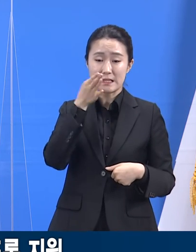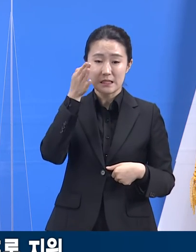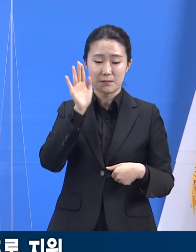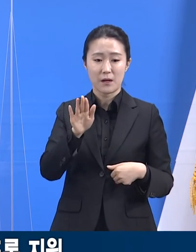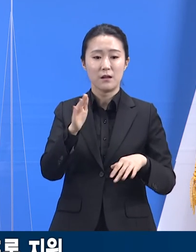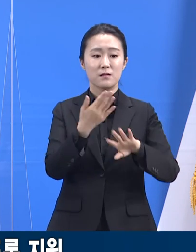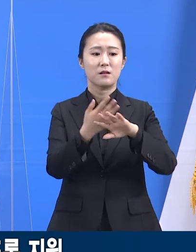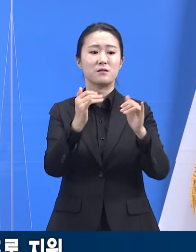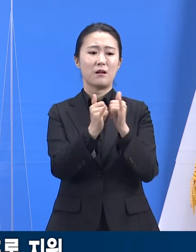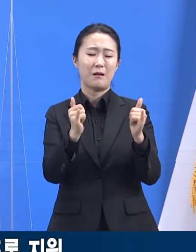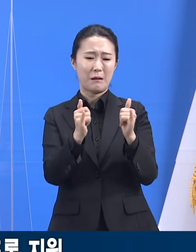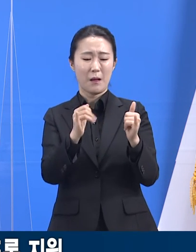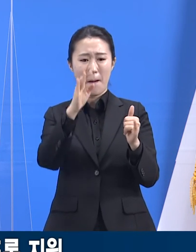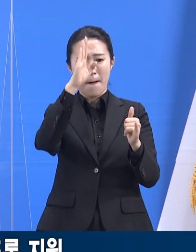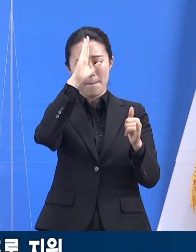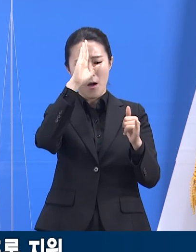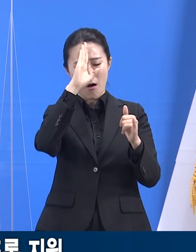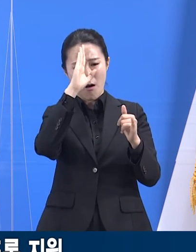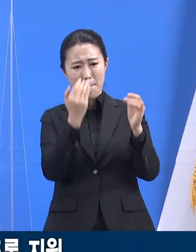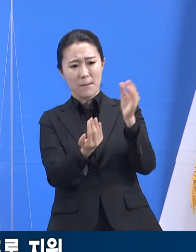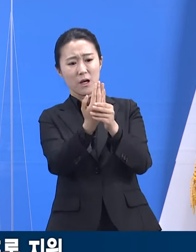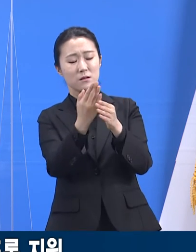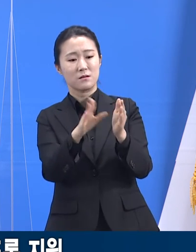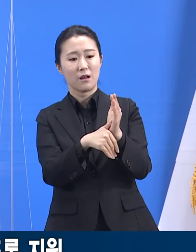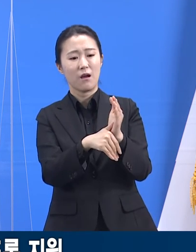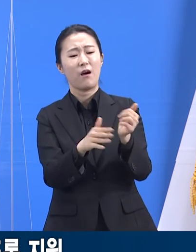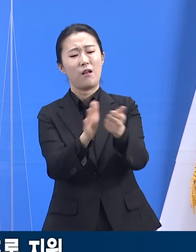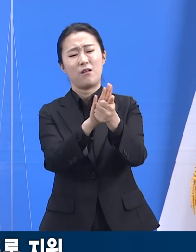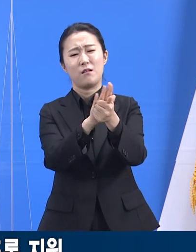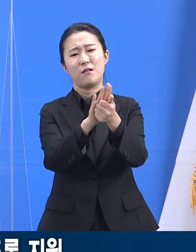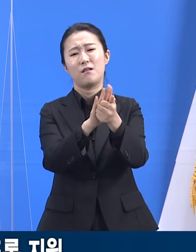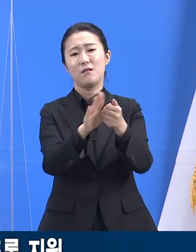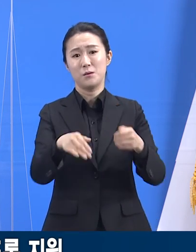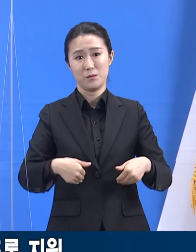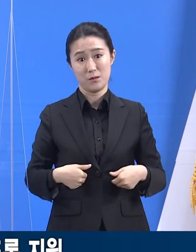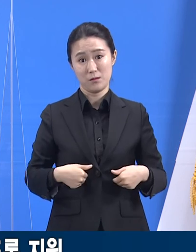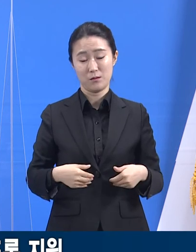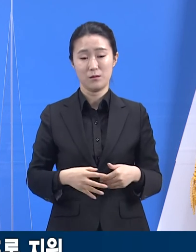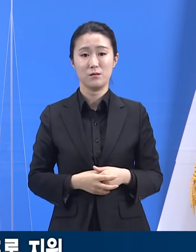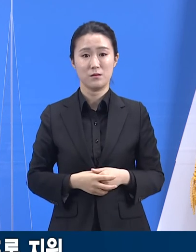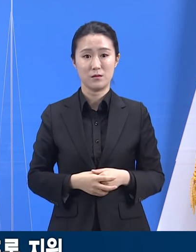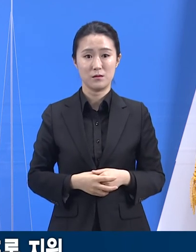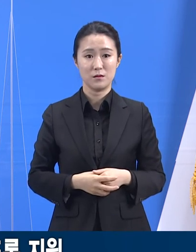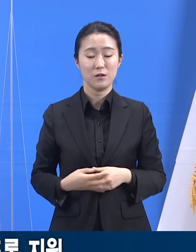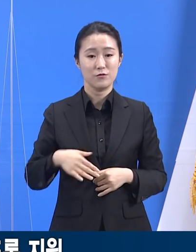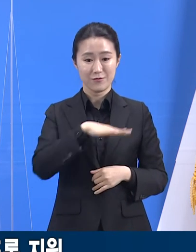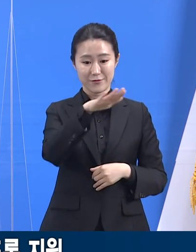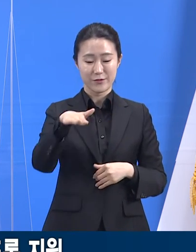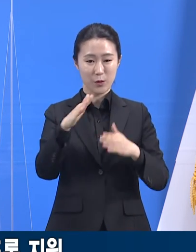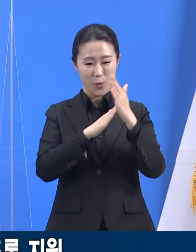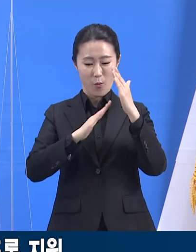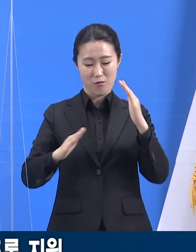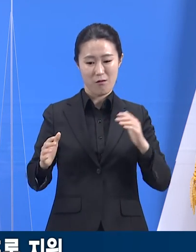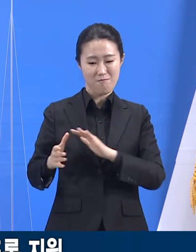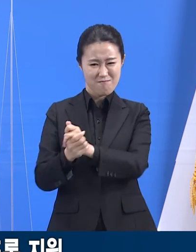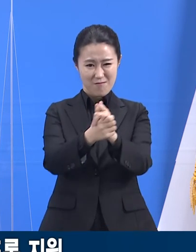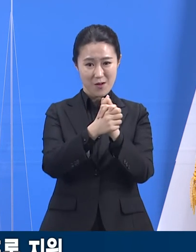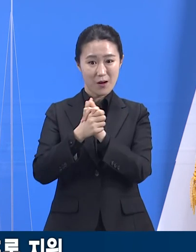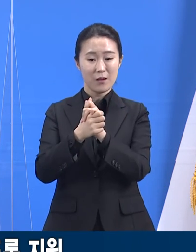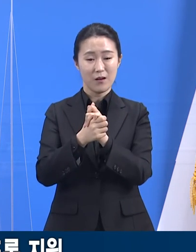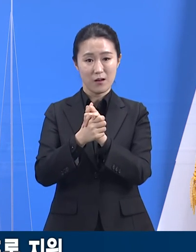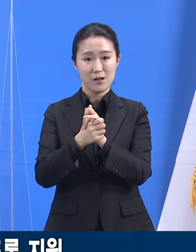됩니다. 코로나19 팬데믹이 우리 사회의 공동체성을 더 높이는 계기가 되어야 할 것입니다.